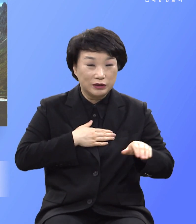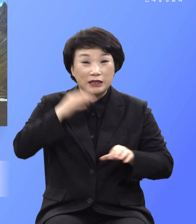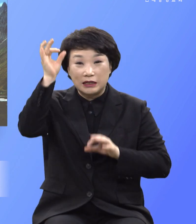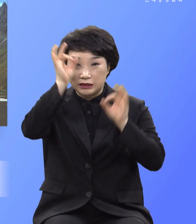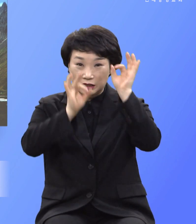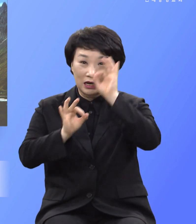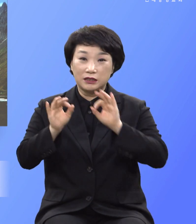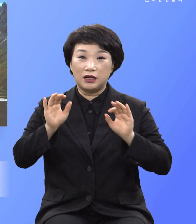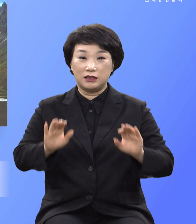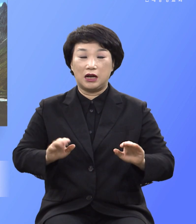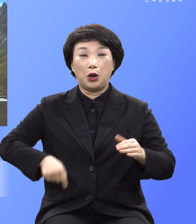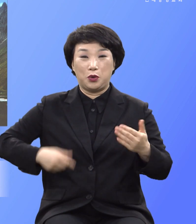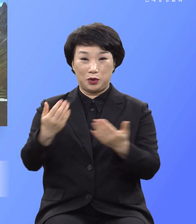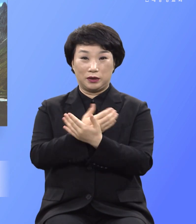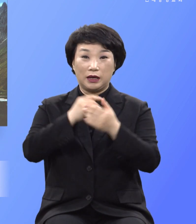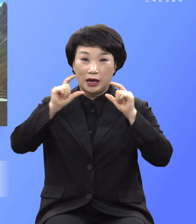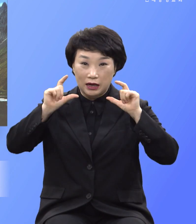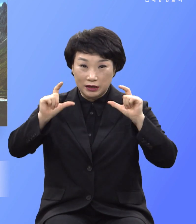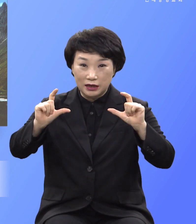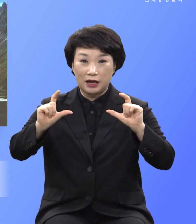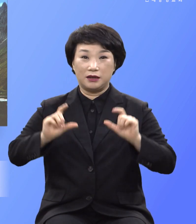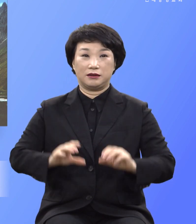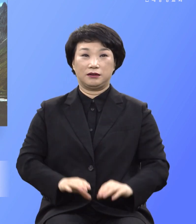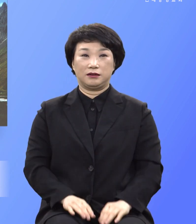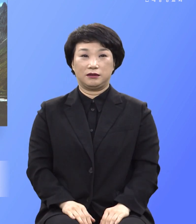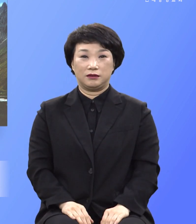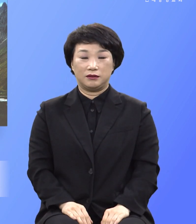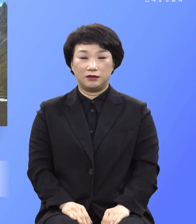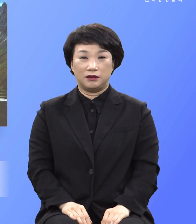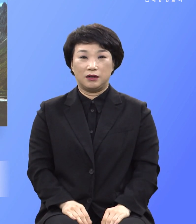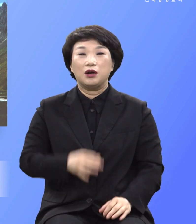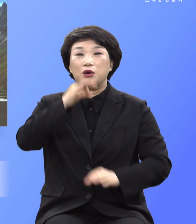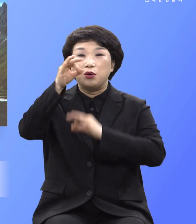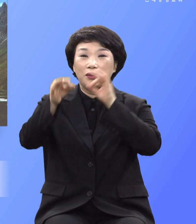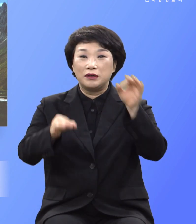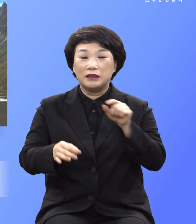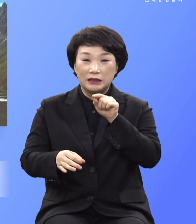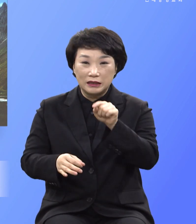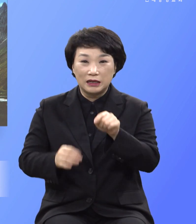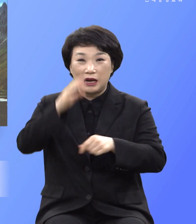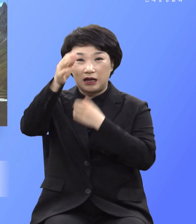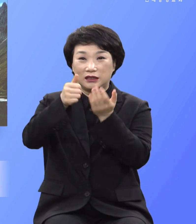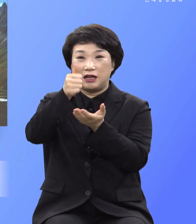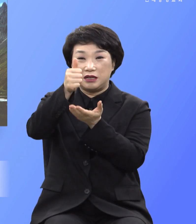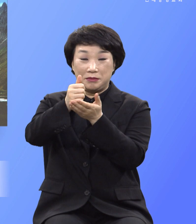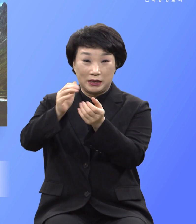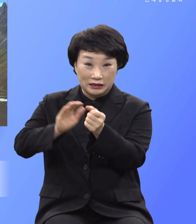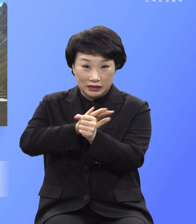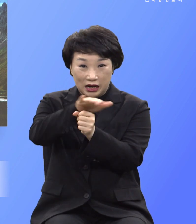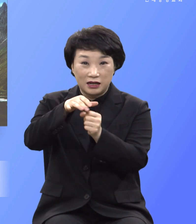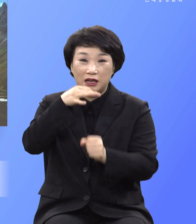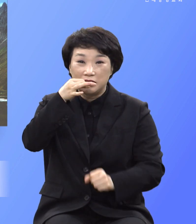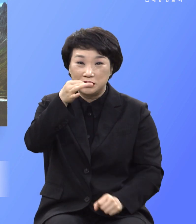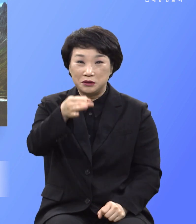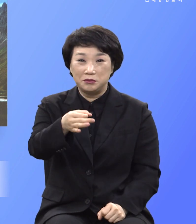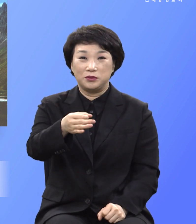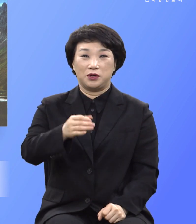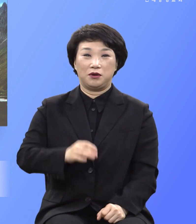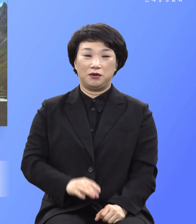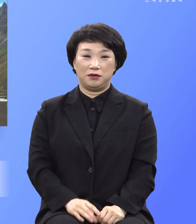회개하라 위치시는 하나님의 사랑의 목소리 사랑의